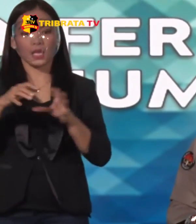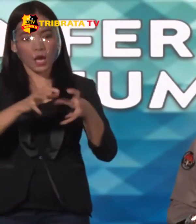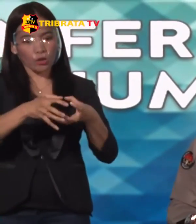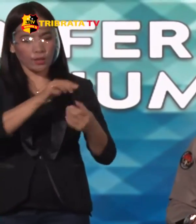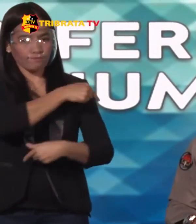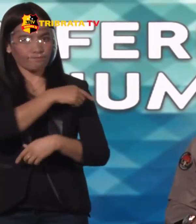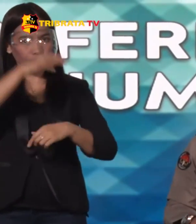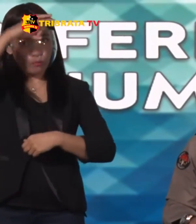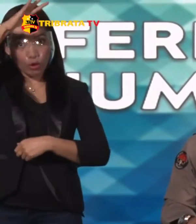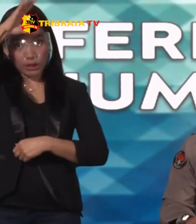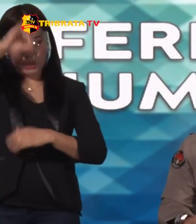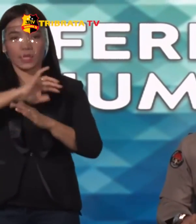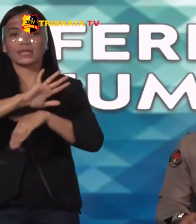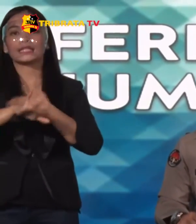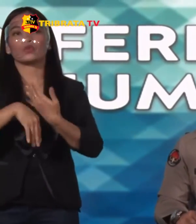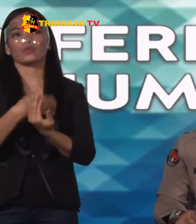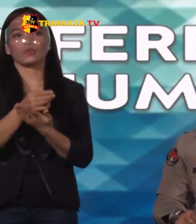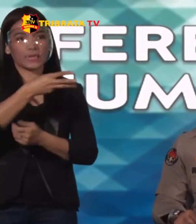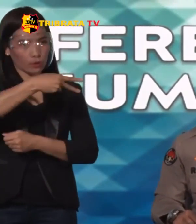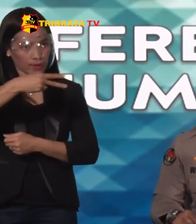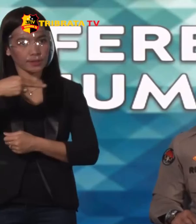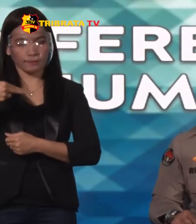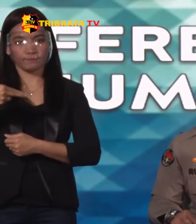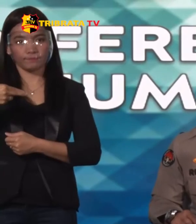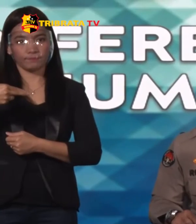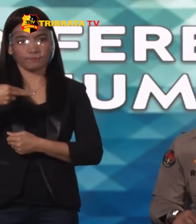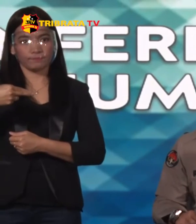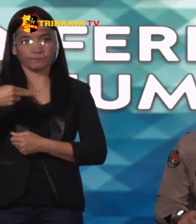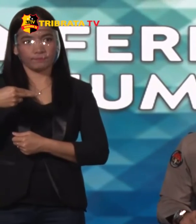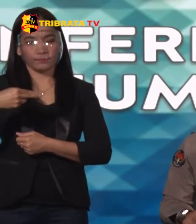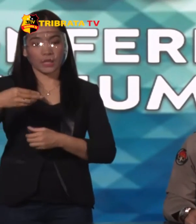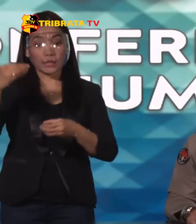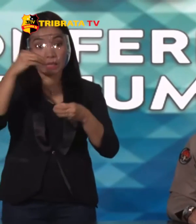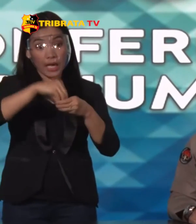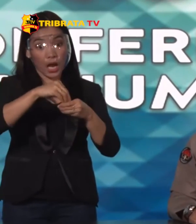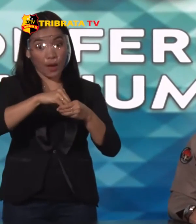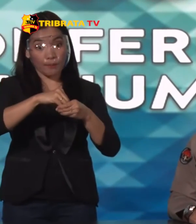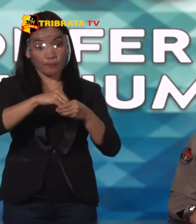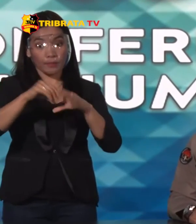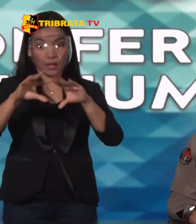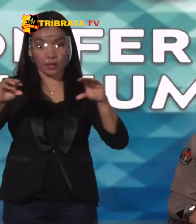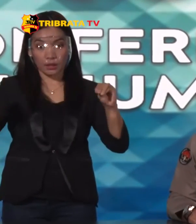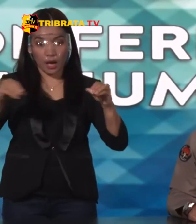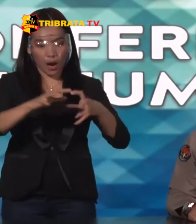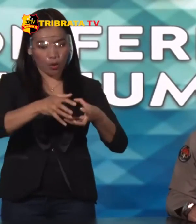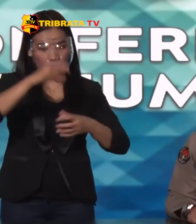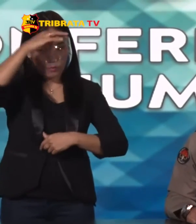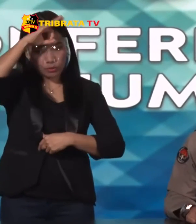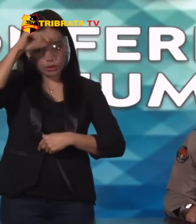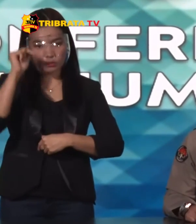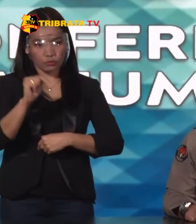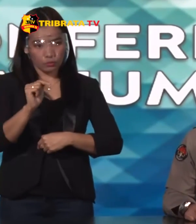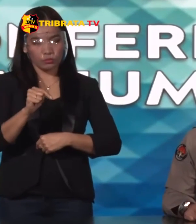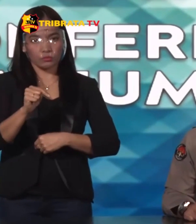Ini di seluruh Indonesia Dimana di dalamnya Anggota Polri yang